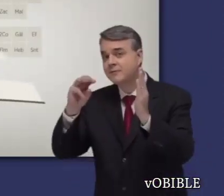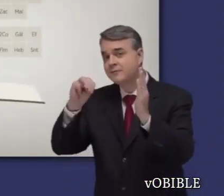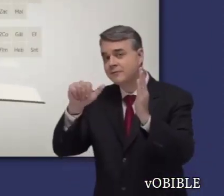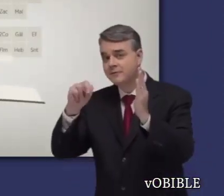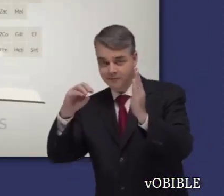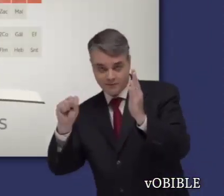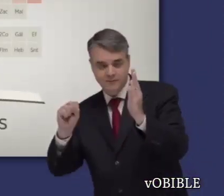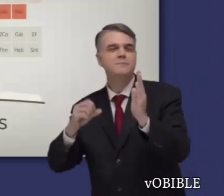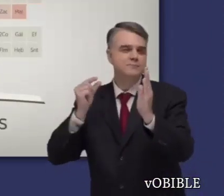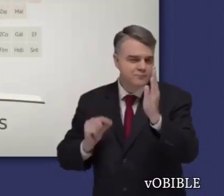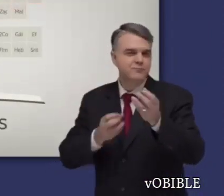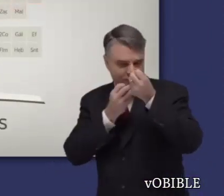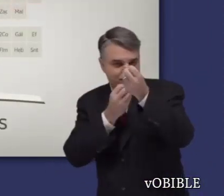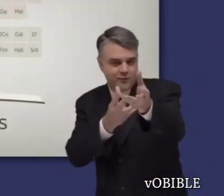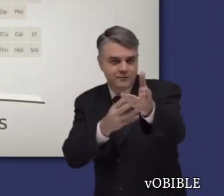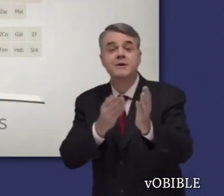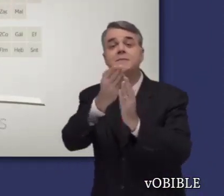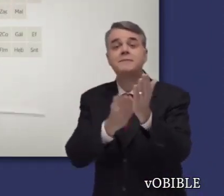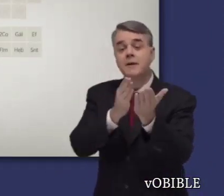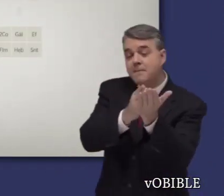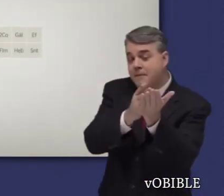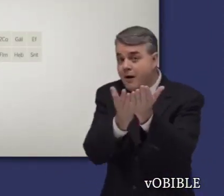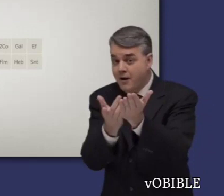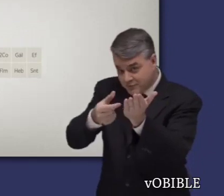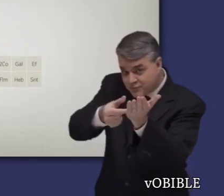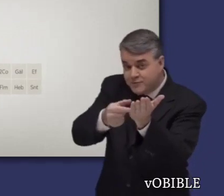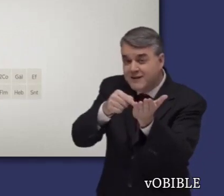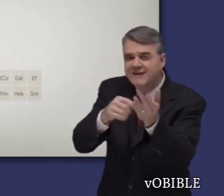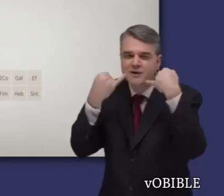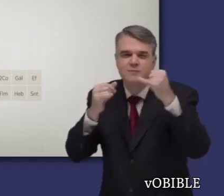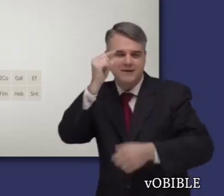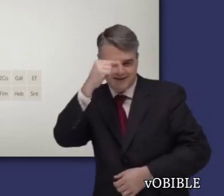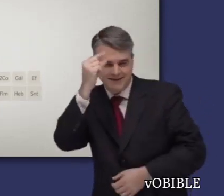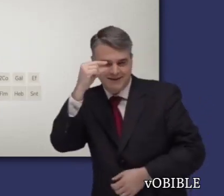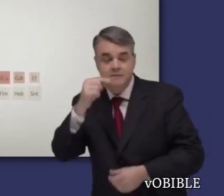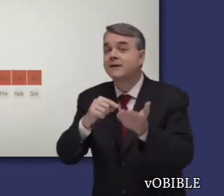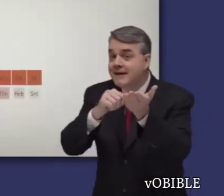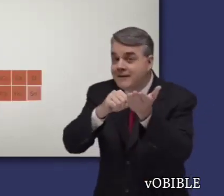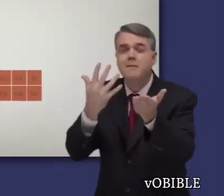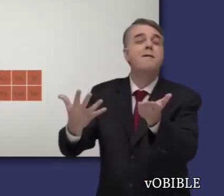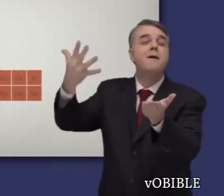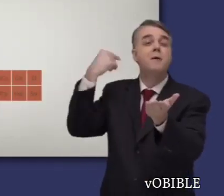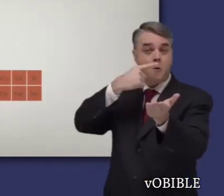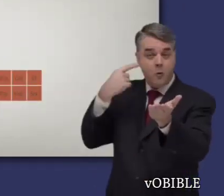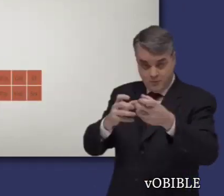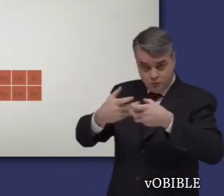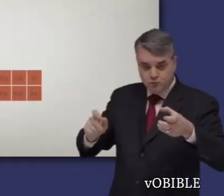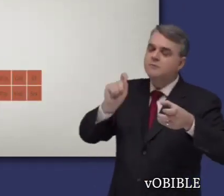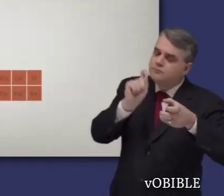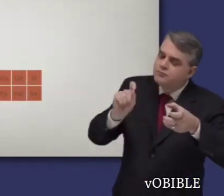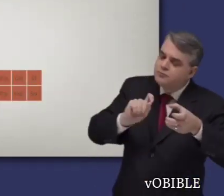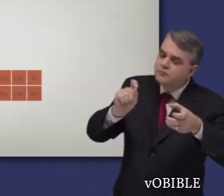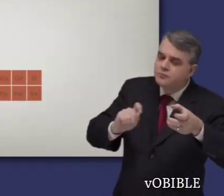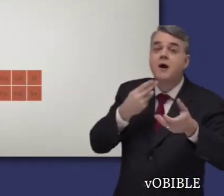Información sobre la Carta a los Romanos La Carta a los Romanos es la primera de las 21 cartas que aparecen en